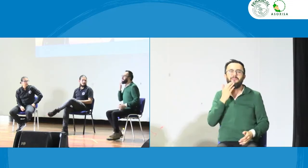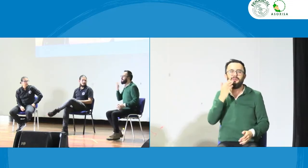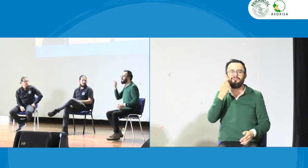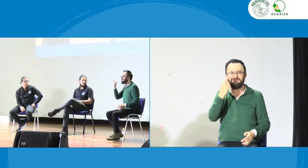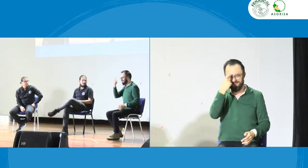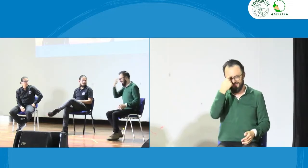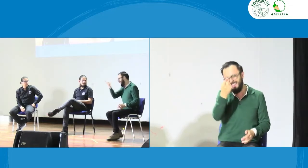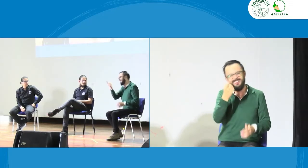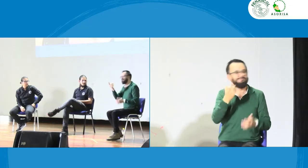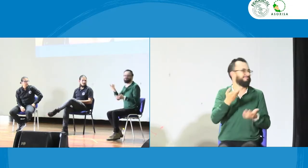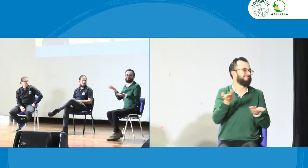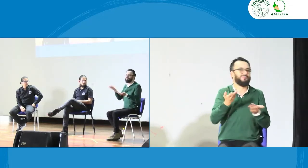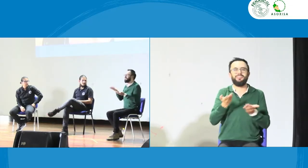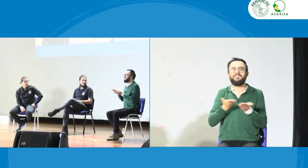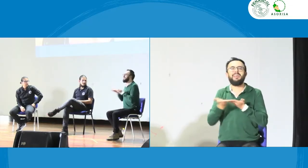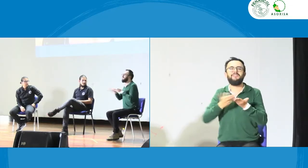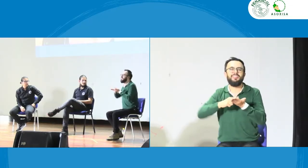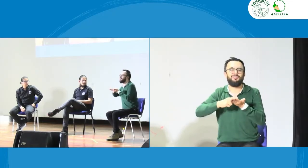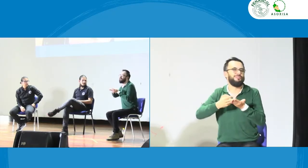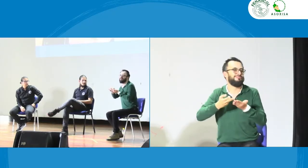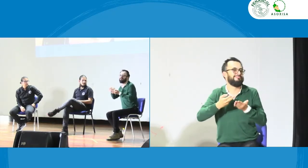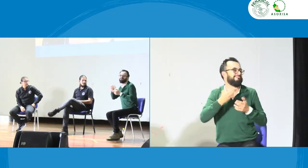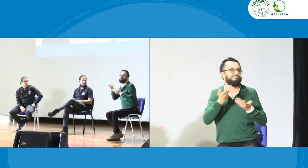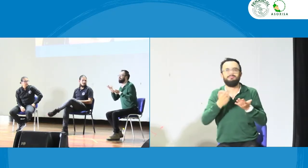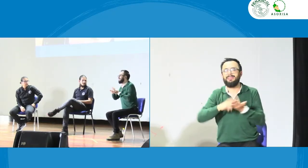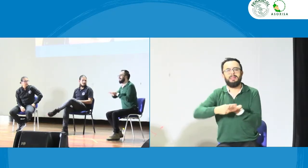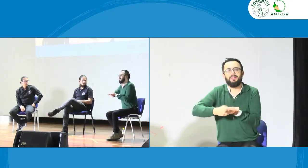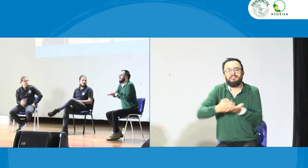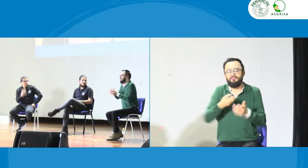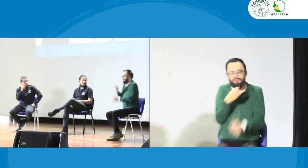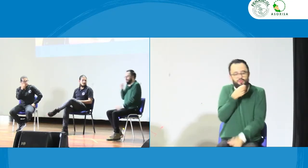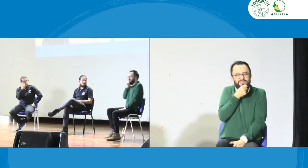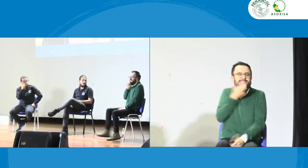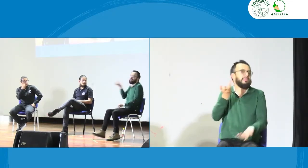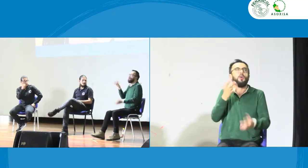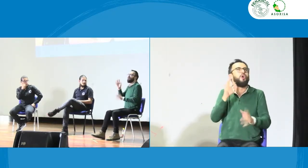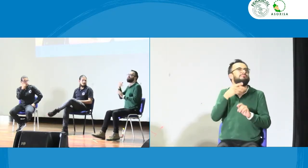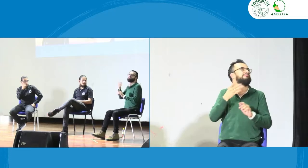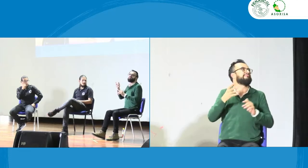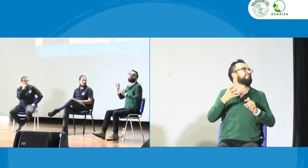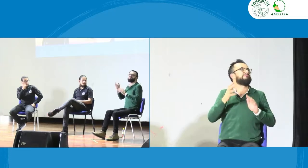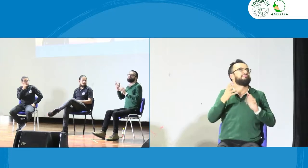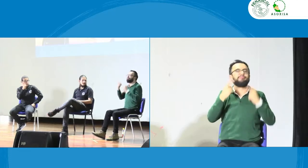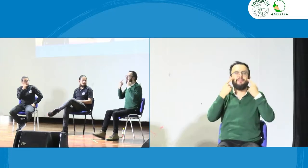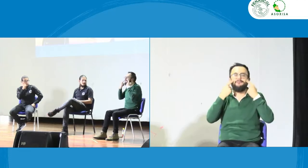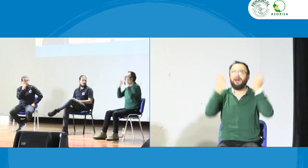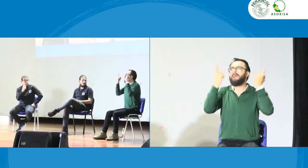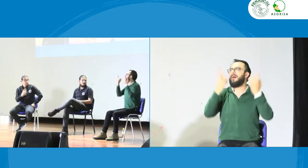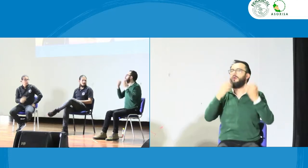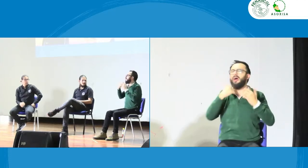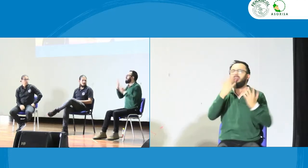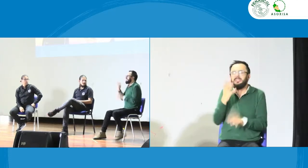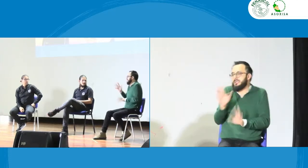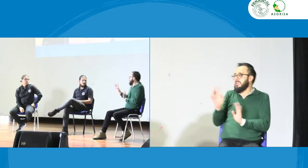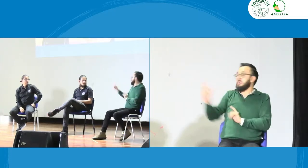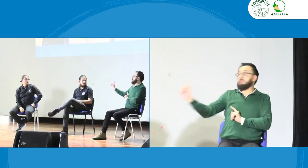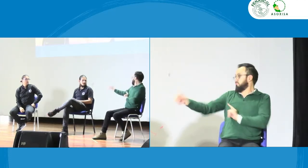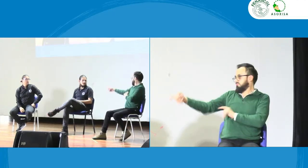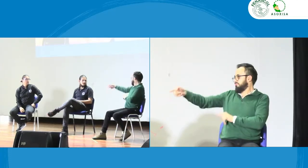debemos es apalancar a que se vea la persona sorda porque en un servicio de interpretación no sé digamos que una persona